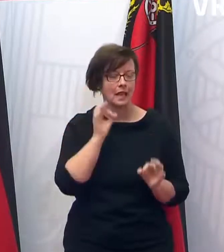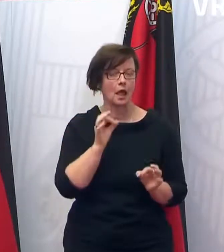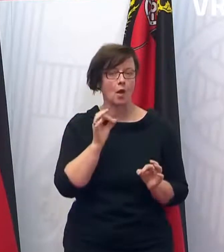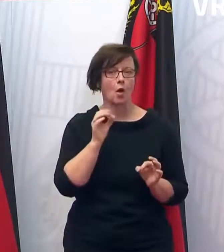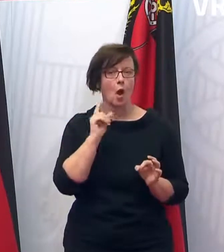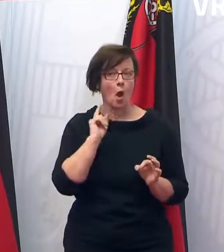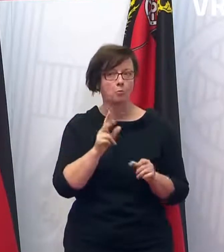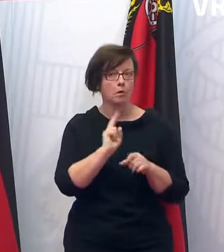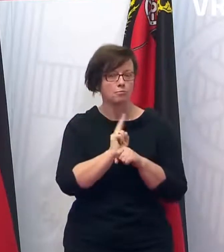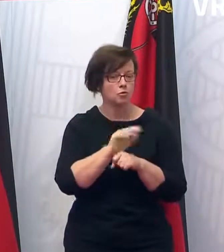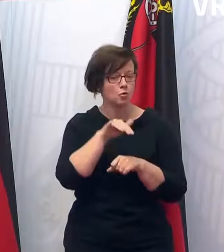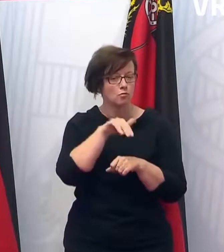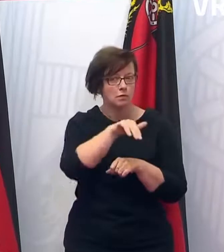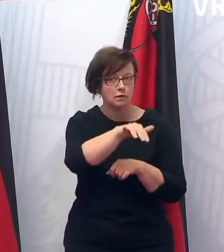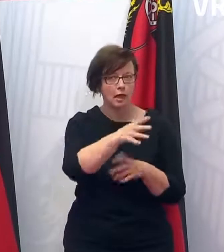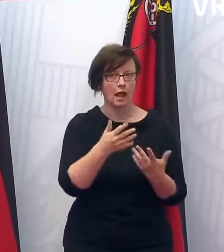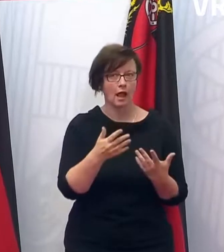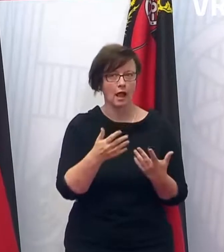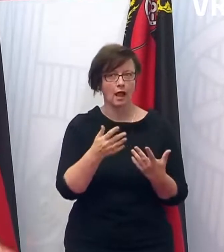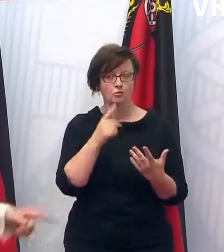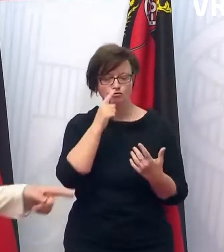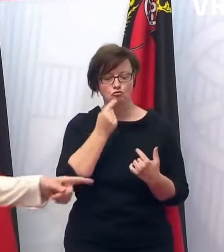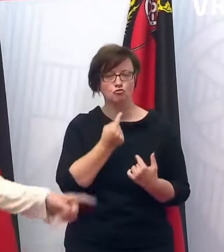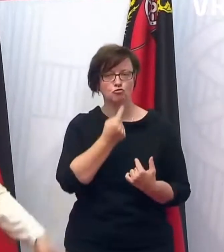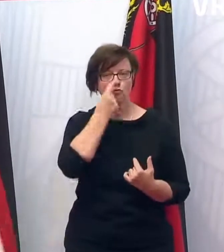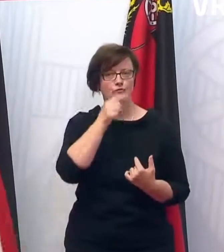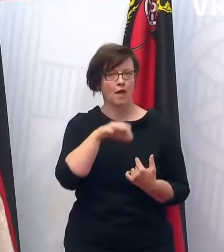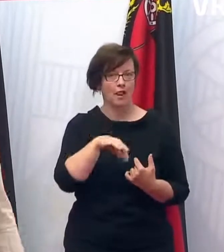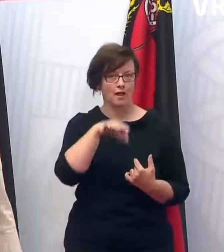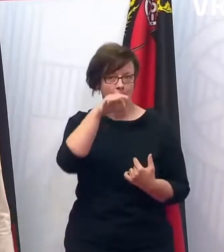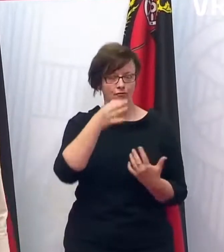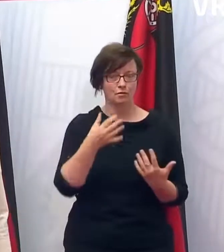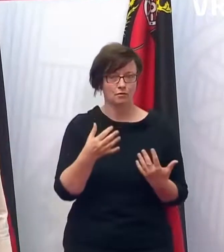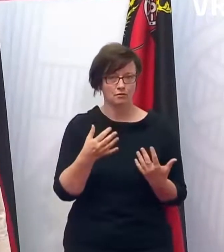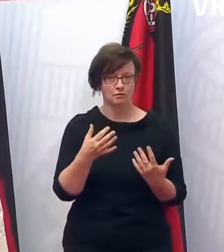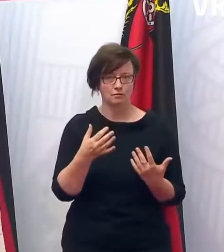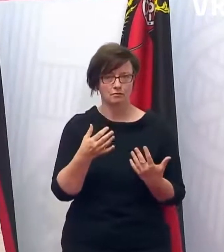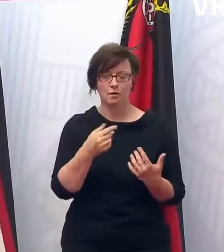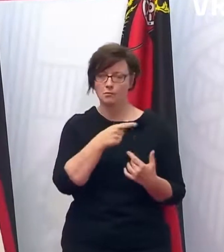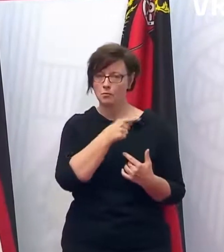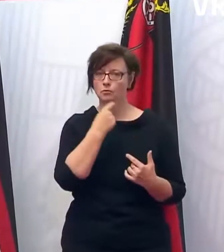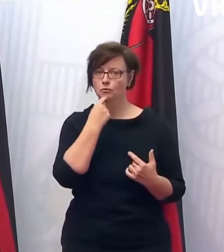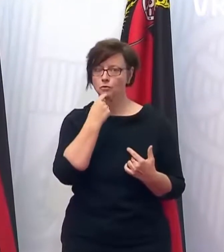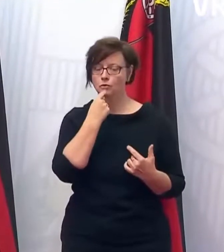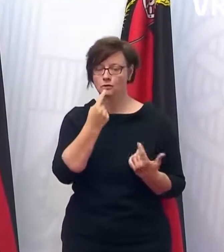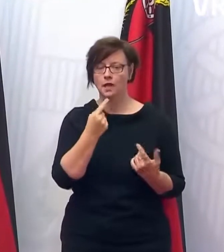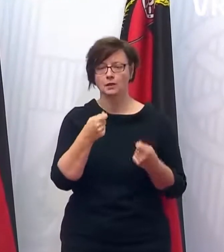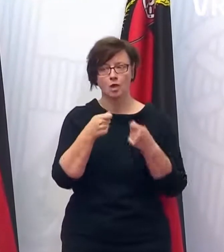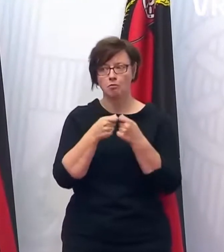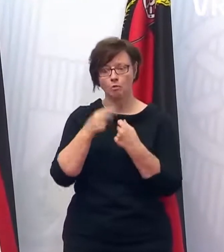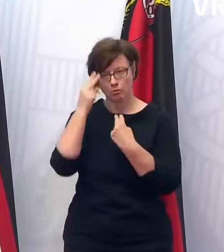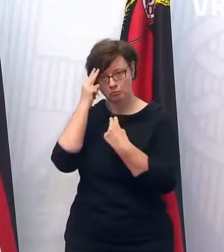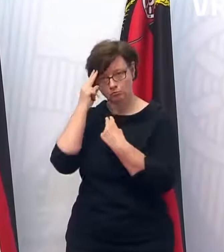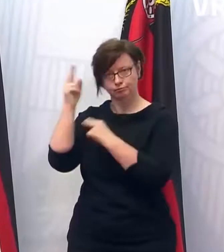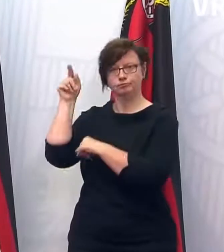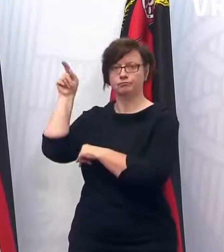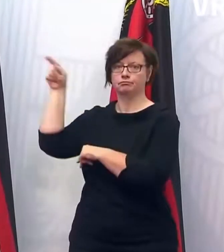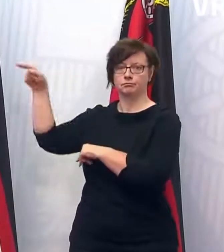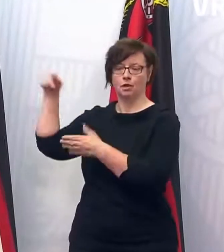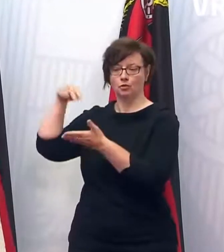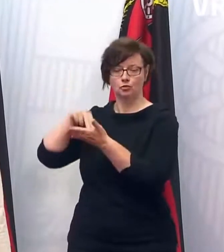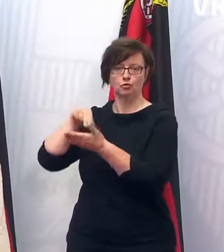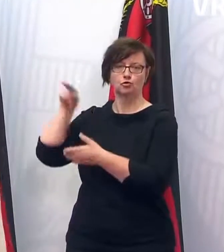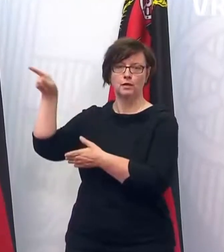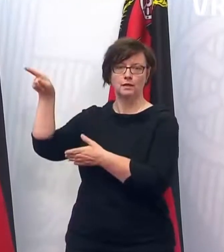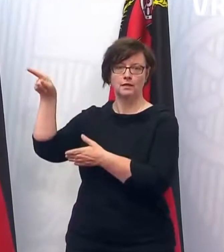betrogen wird. Das sind nur Zufallskunde. Sie sagen, das ist eigentlich Sache des Bundes. Und man kann jetzt